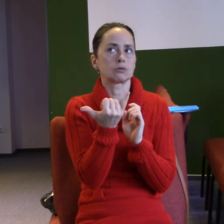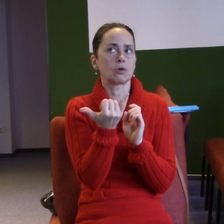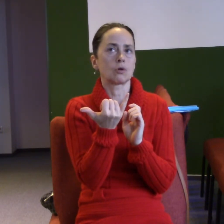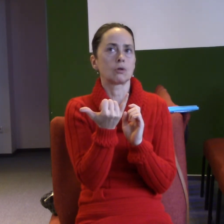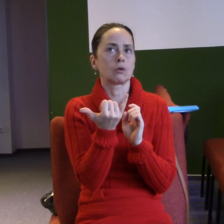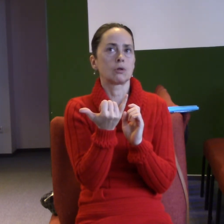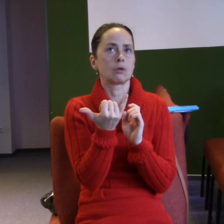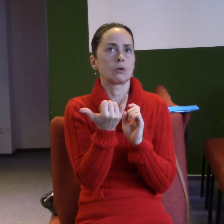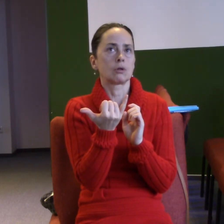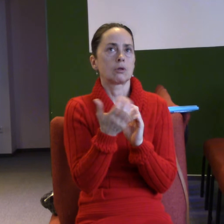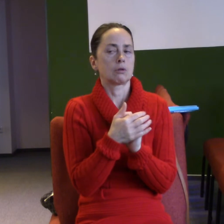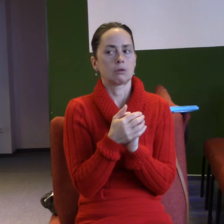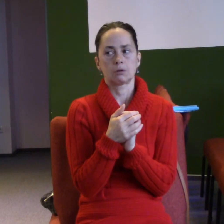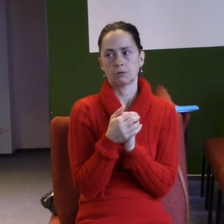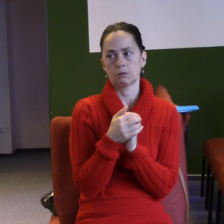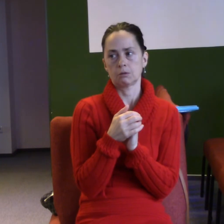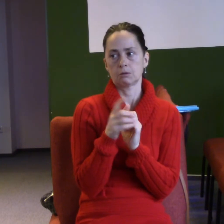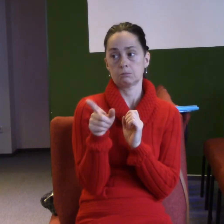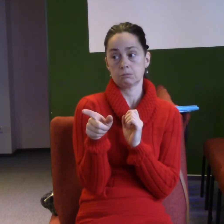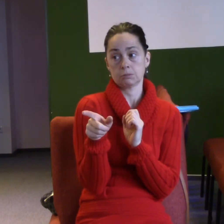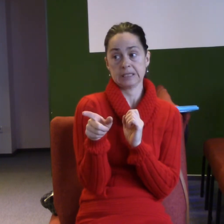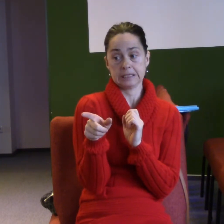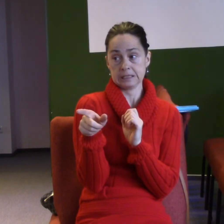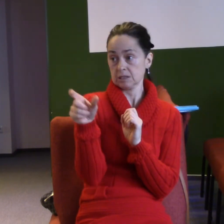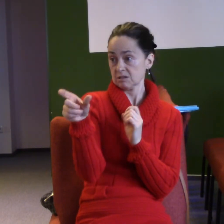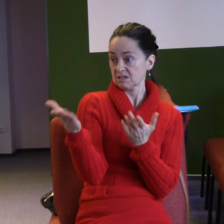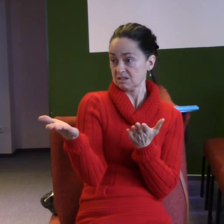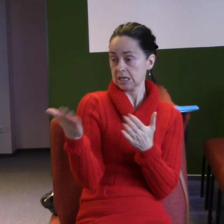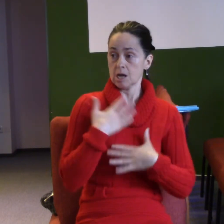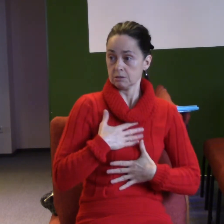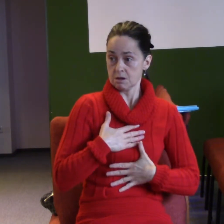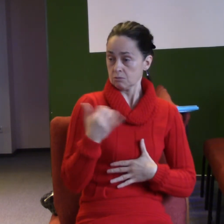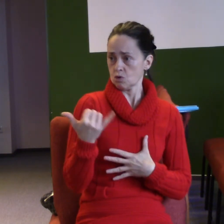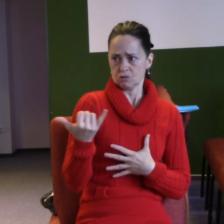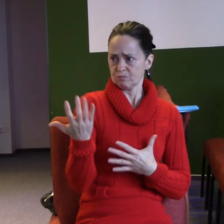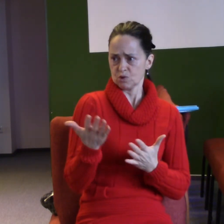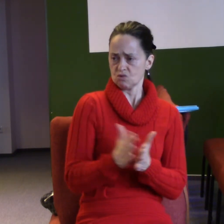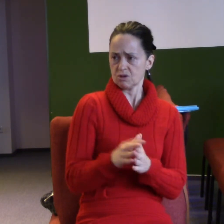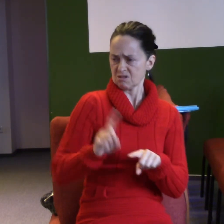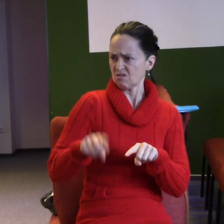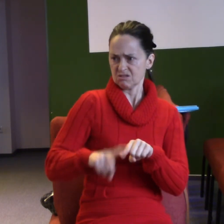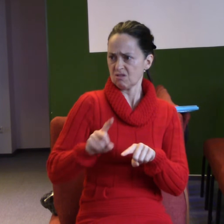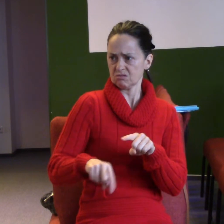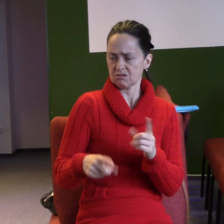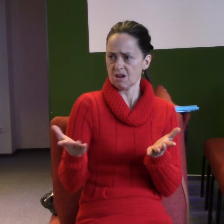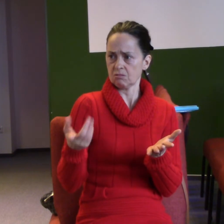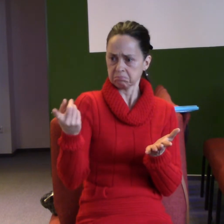jak to, že máš takovou radost pořád vnitřní. Jak to, že to s tebe nějak tak vyzařuje. Já bych se už dávno zhroutil. A i když se